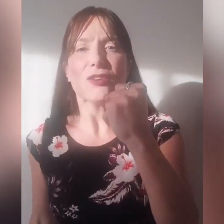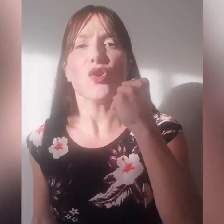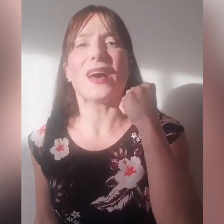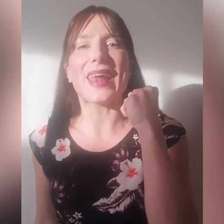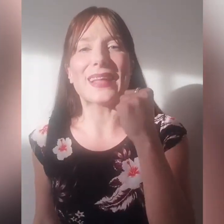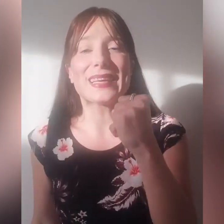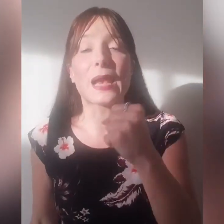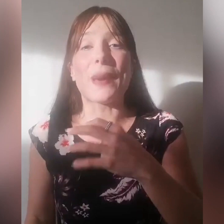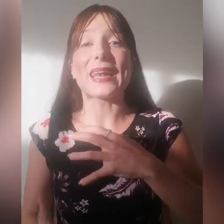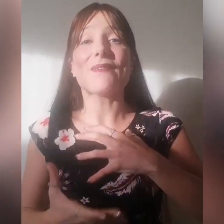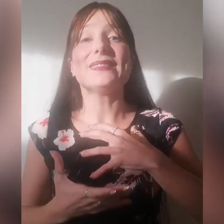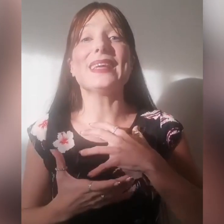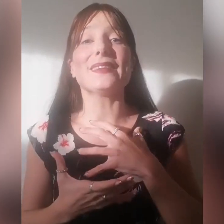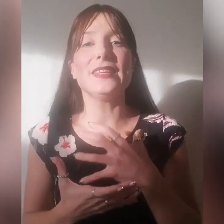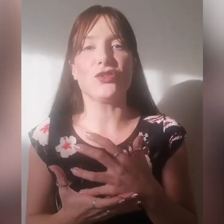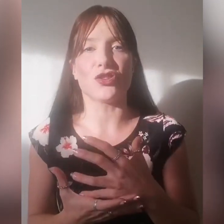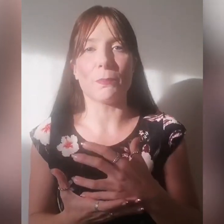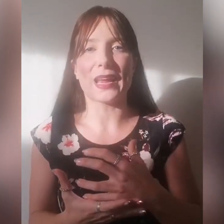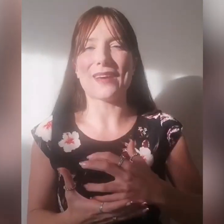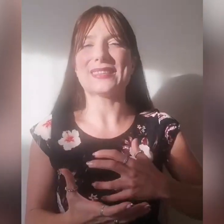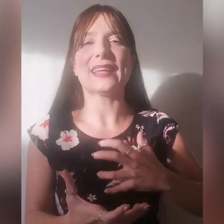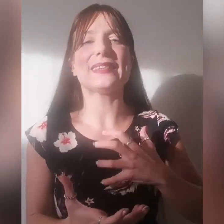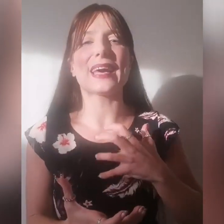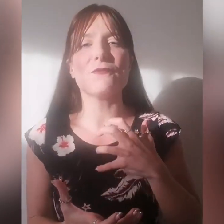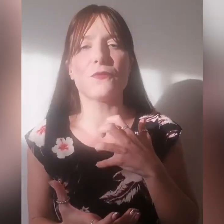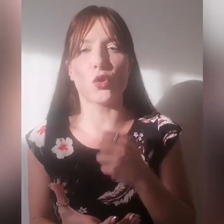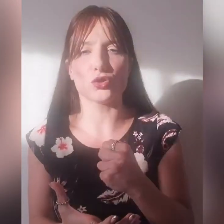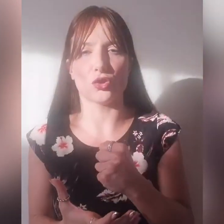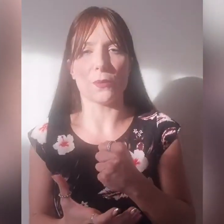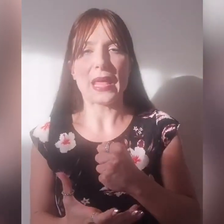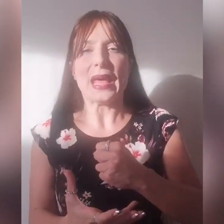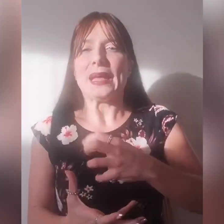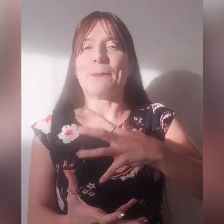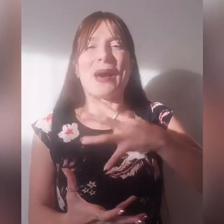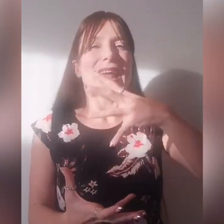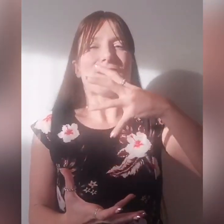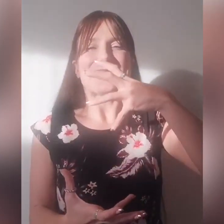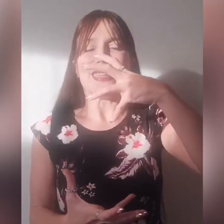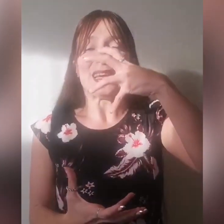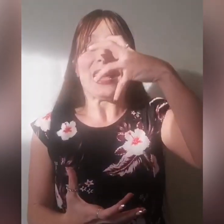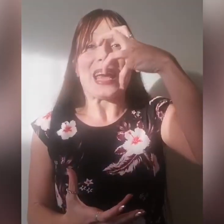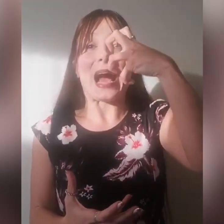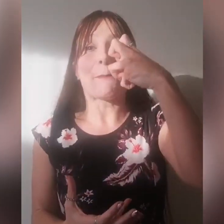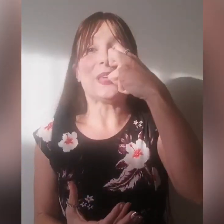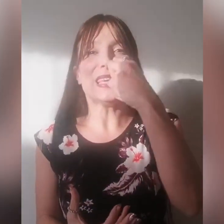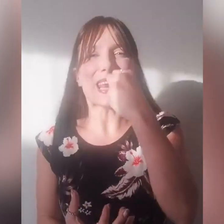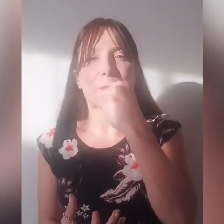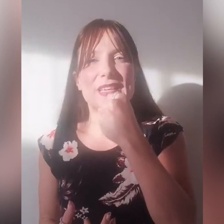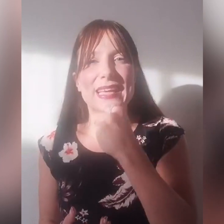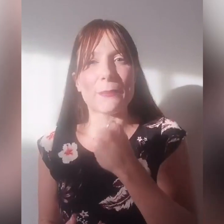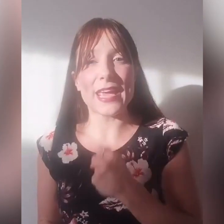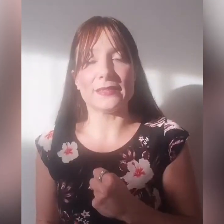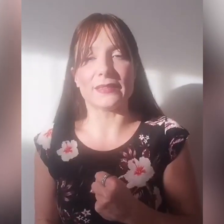'anno radical parlava di radici, parlava di andare in fondo, parlava di capire pienamente,